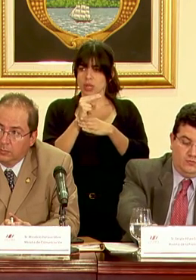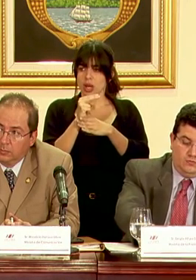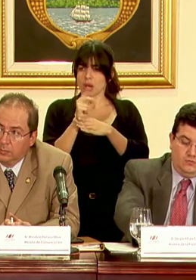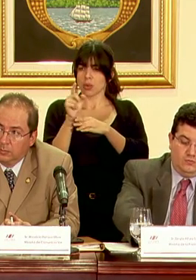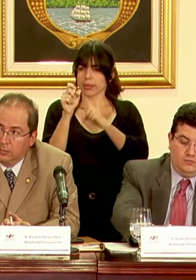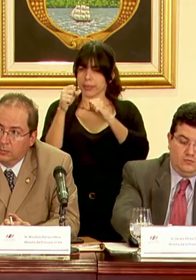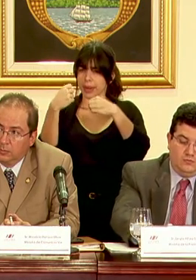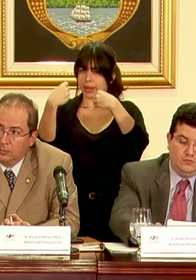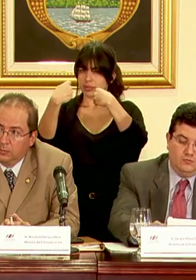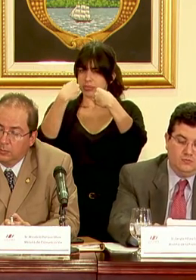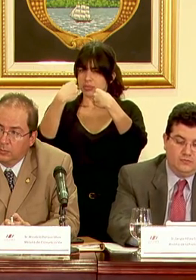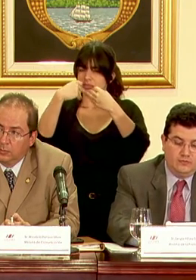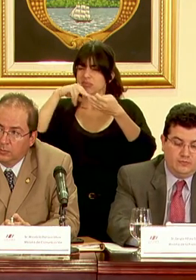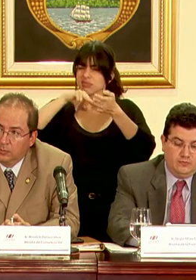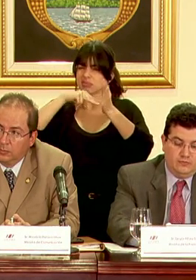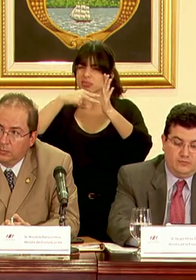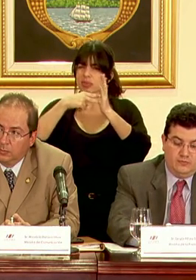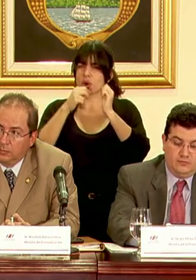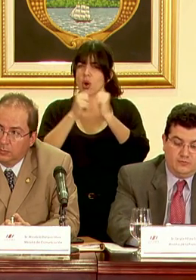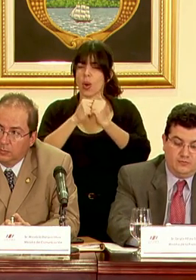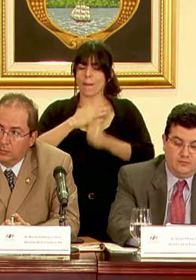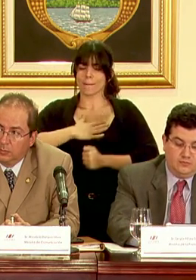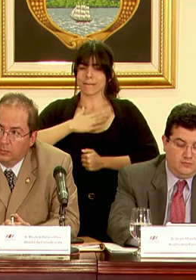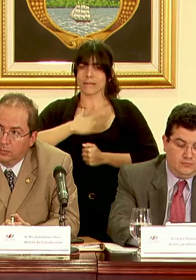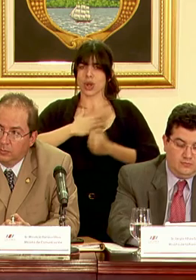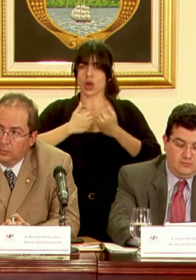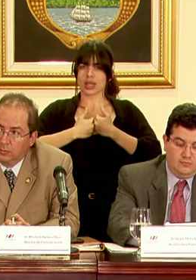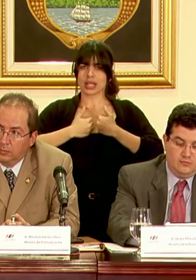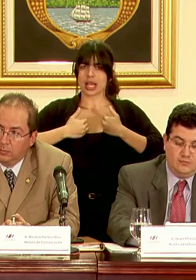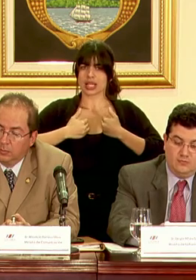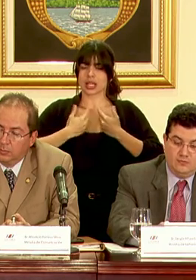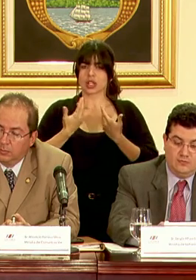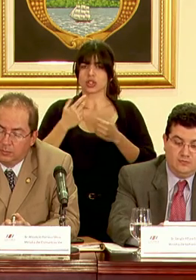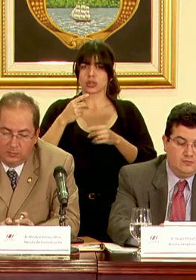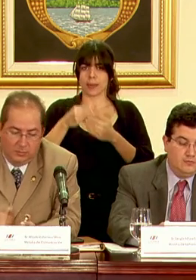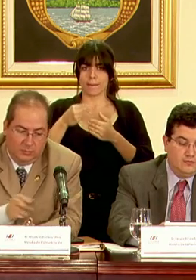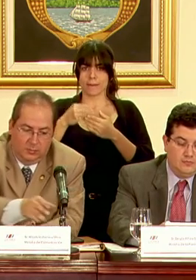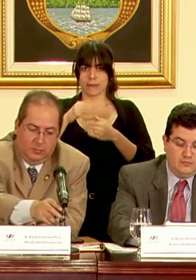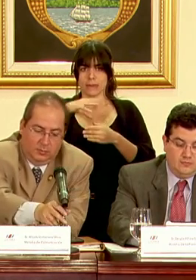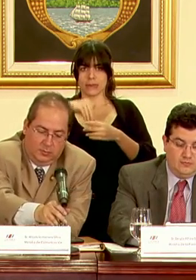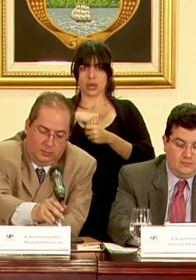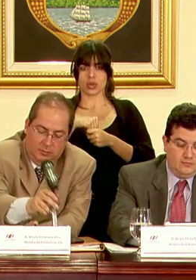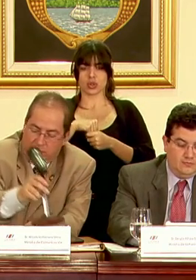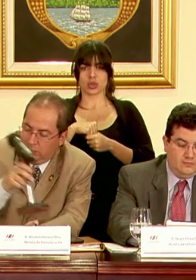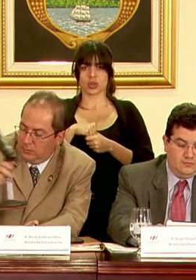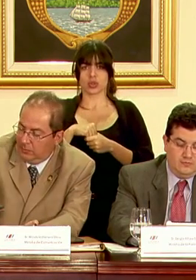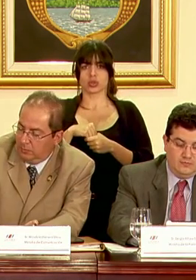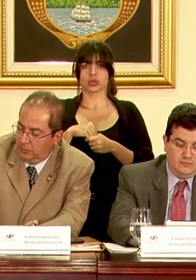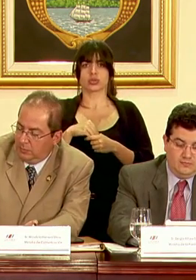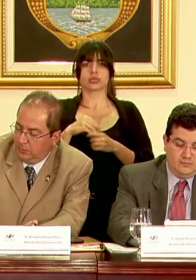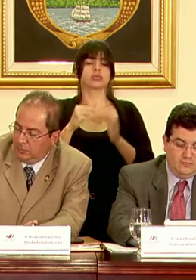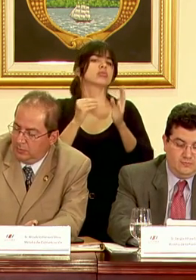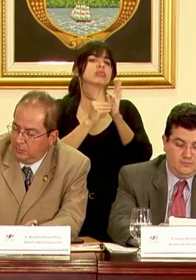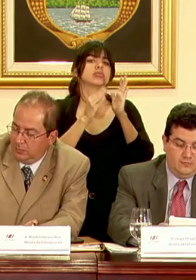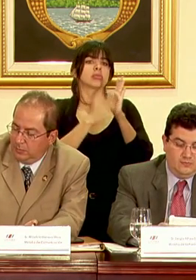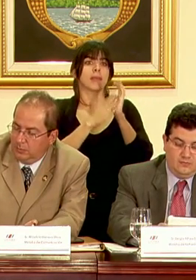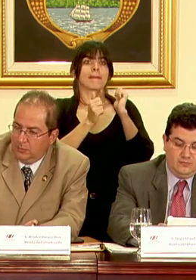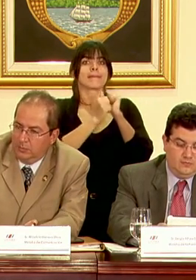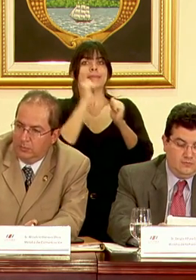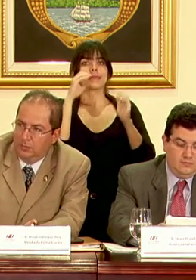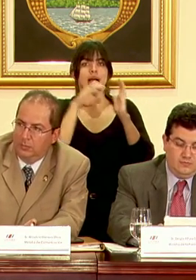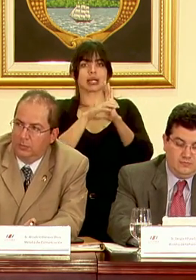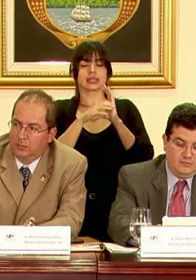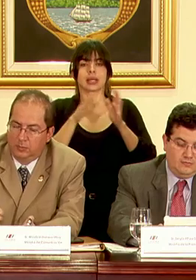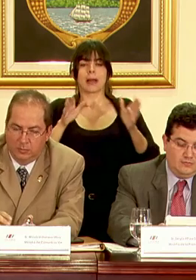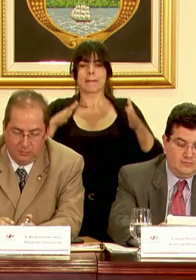ver si puede explicar a qué se refiere con broncodilatadores que es uno de los montos en los que se ha incurrido en más recursos y